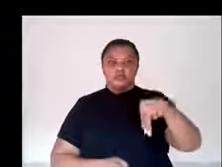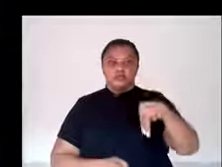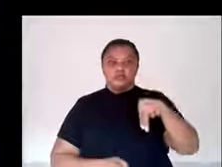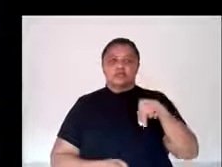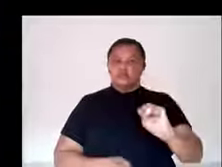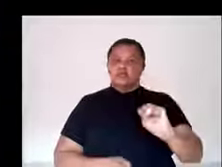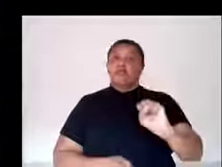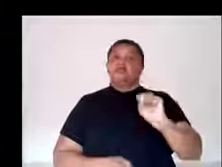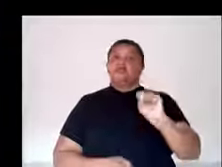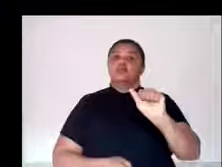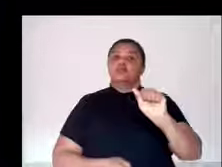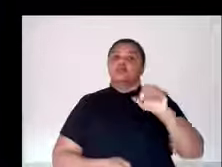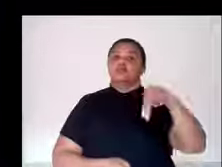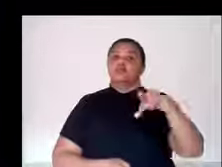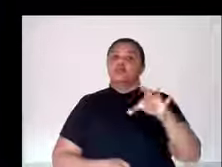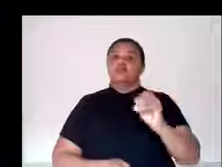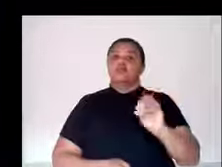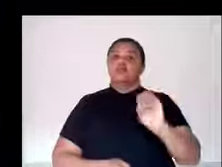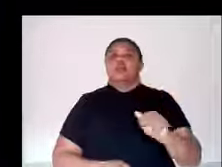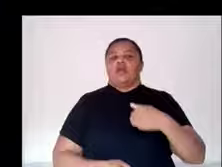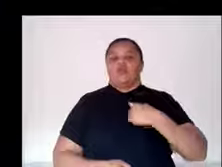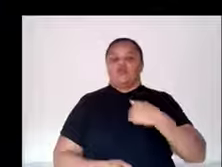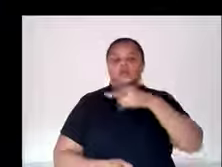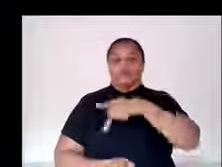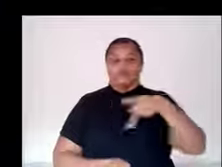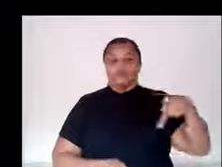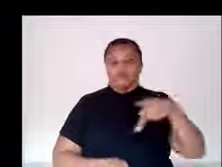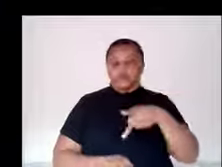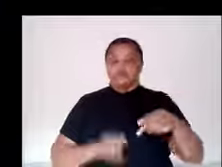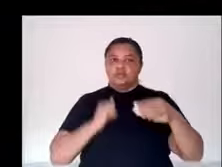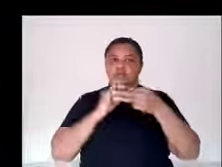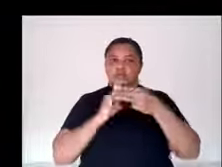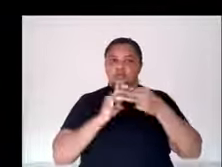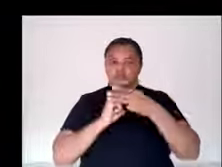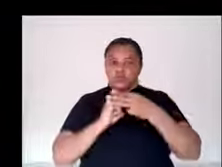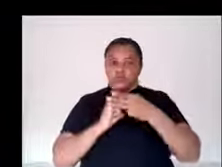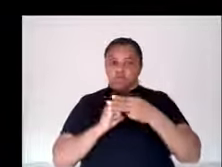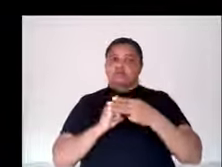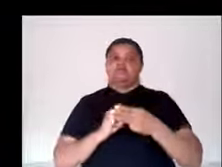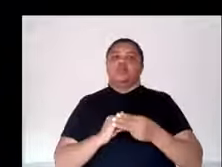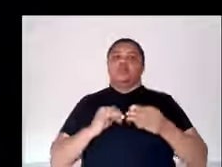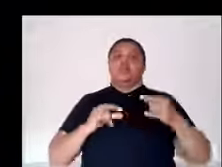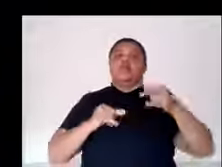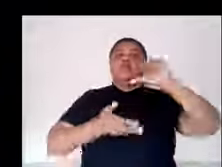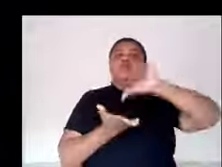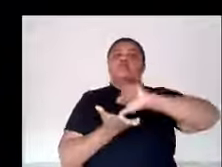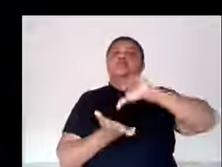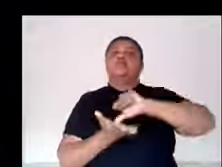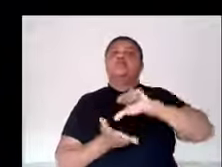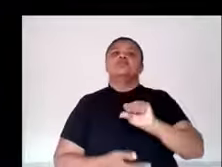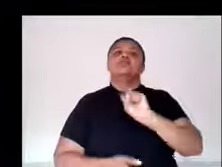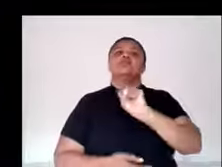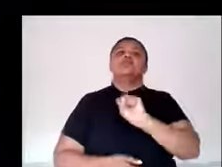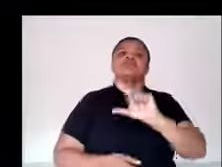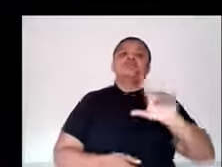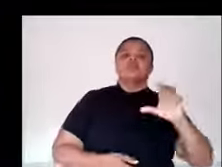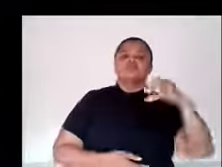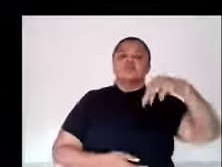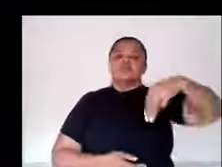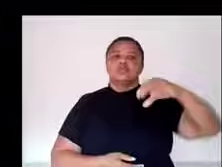Departamento de Eletroeletrônica. Atualmente estou exercendo a Diretoria de Infraestrutura e Tecnologia do Campo